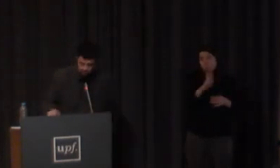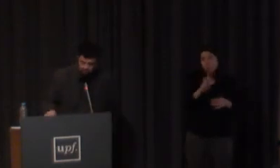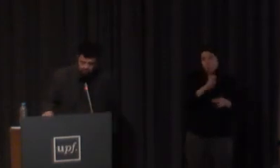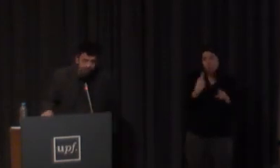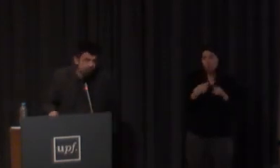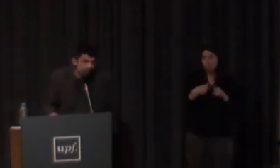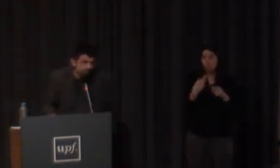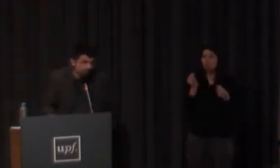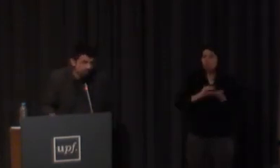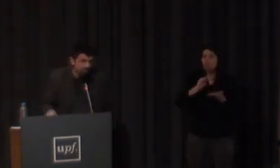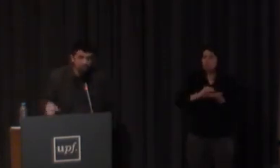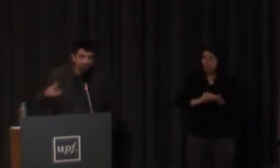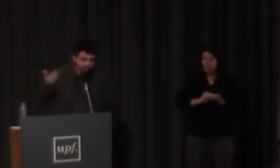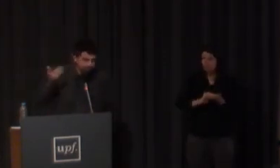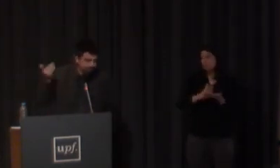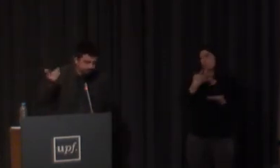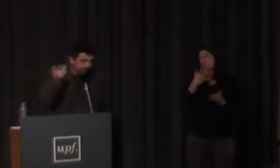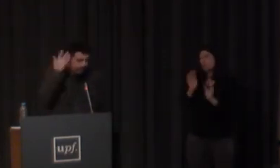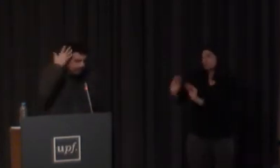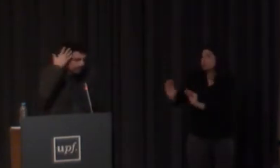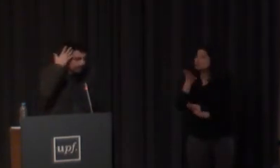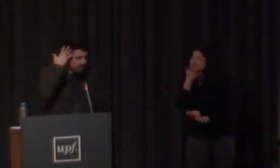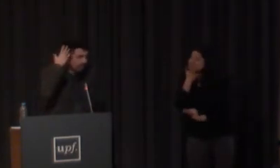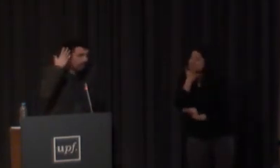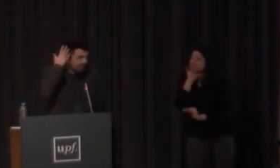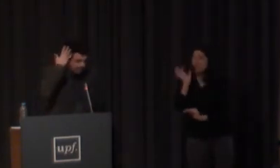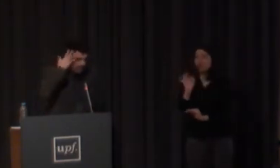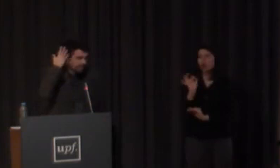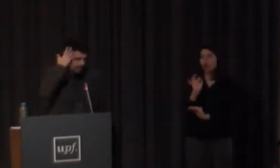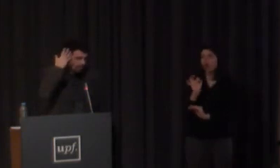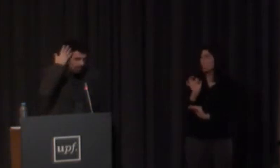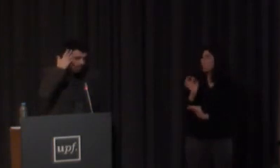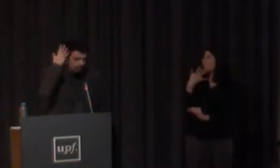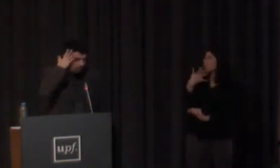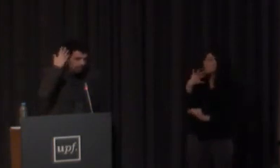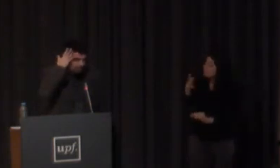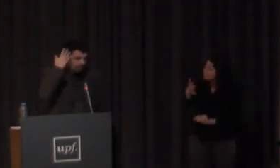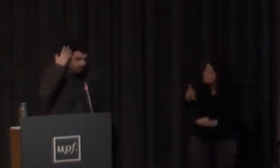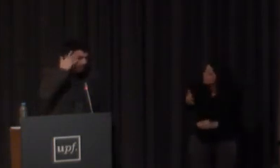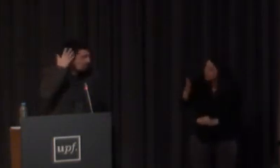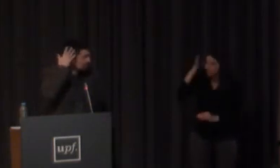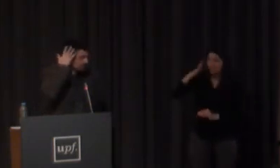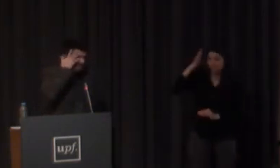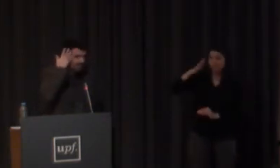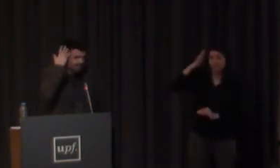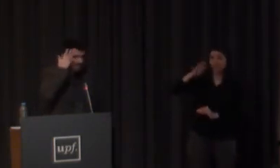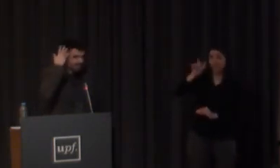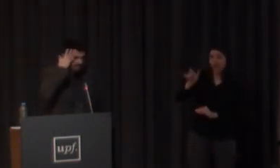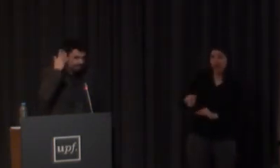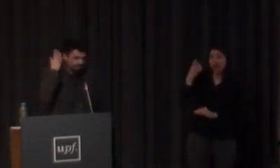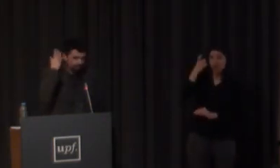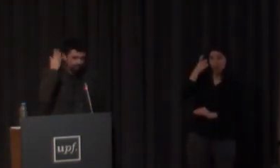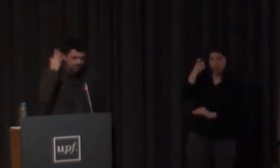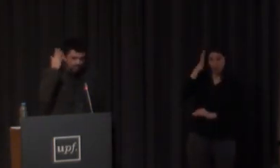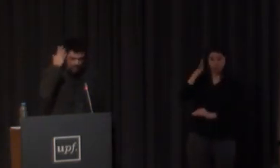muchos casos sus propios signos alguien que tiene este signo por ejemplo recuerda el signo de un alumno que se llama Asier y es